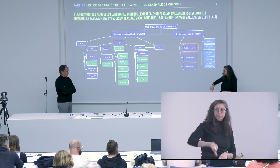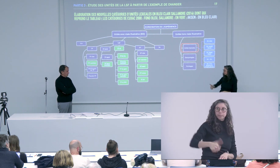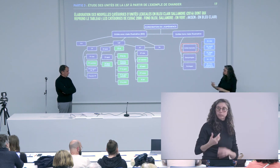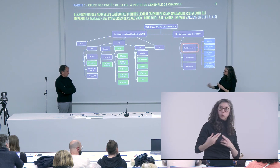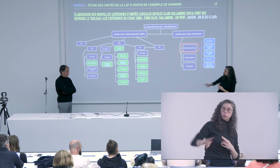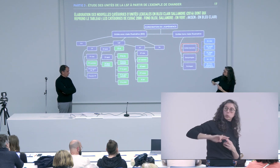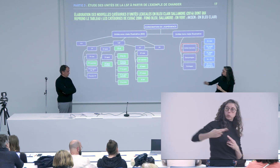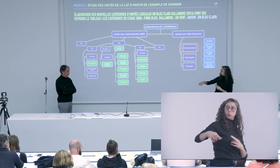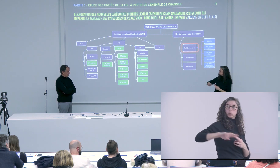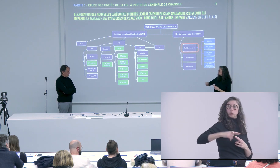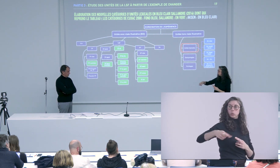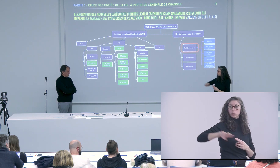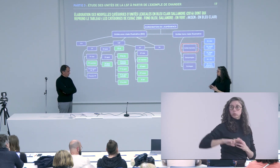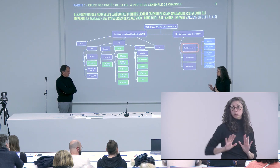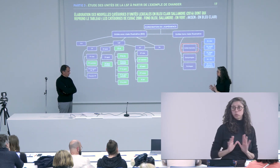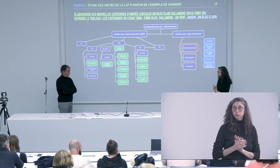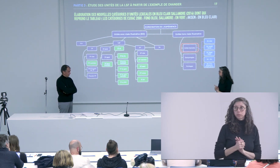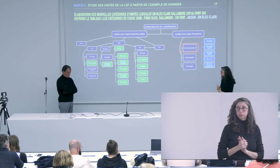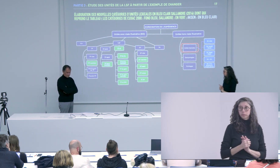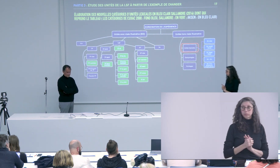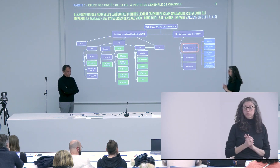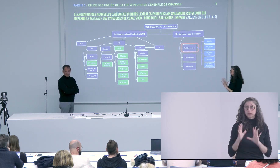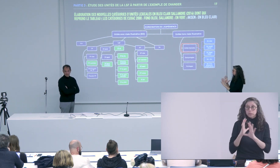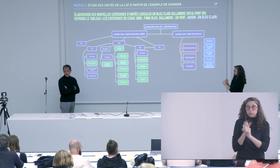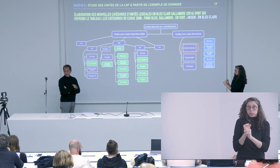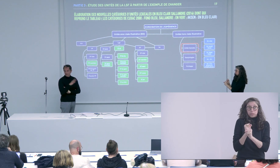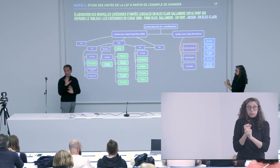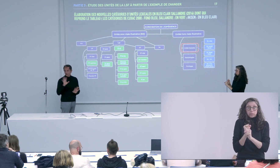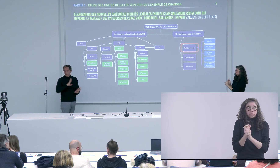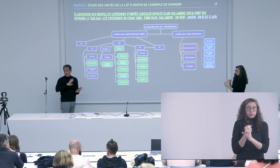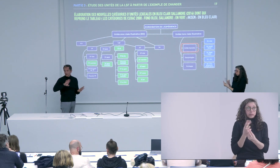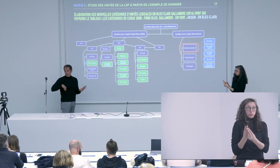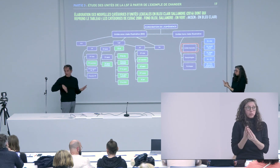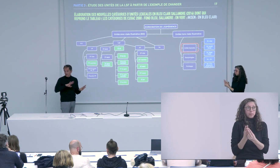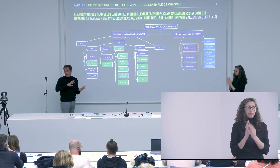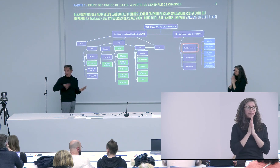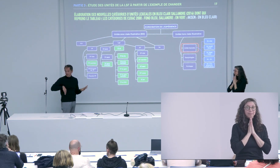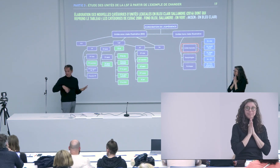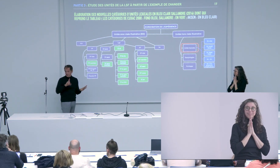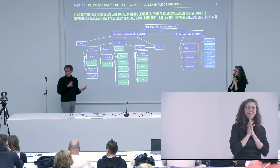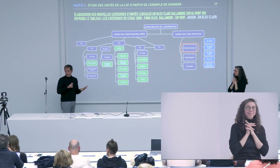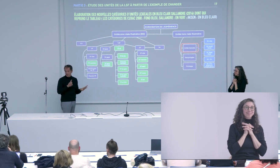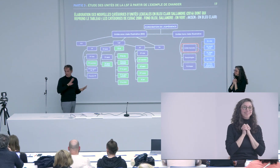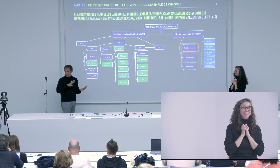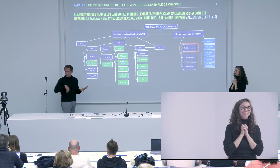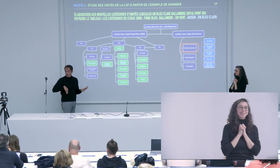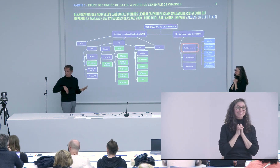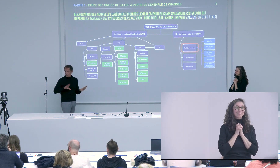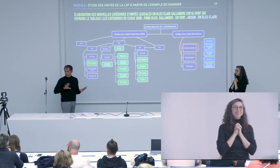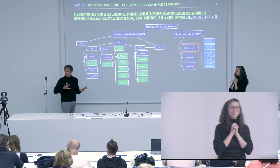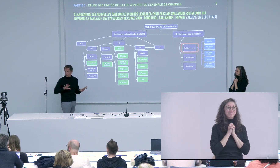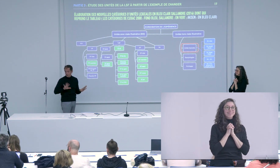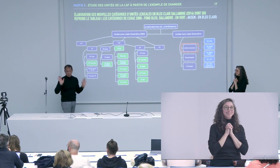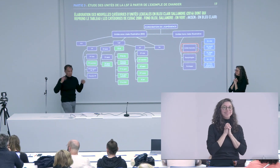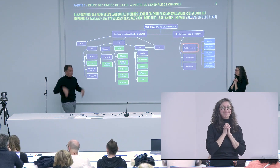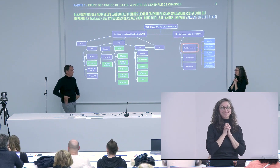apporter des premiers outils qui demandent à être évalués pour pouvoir ensuite construire construire dessus une dernière question c